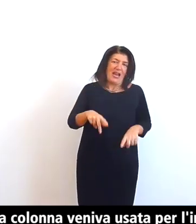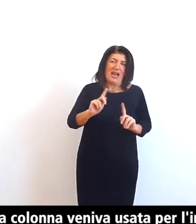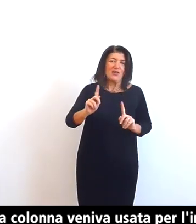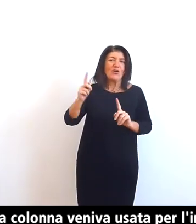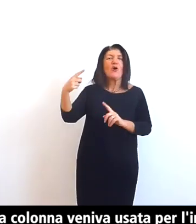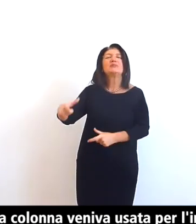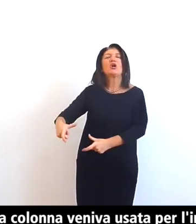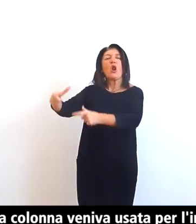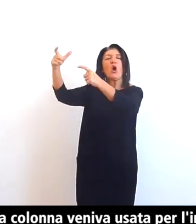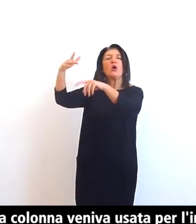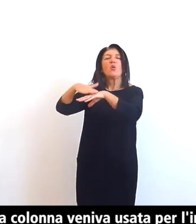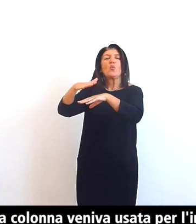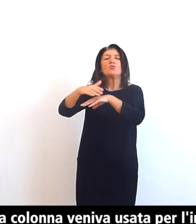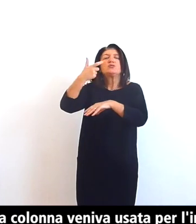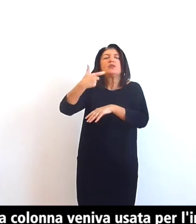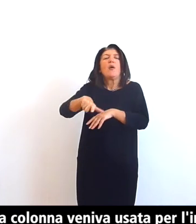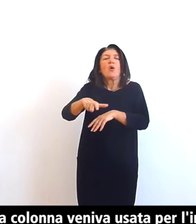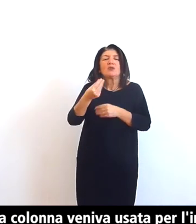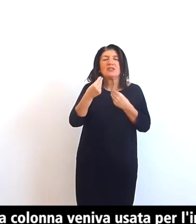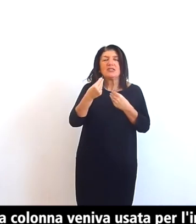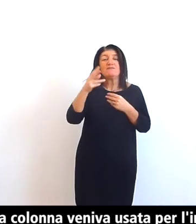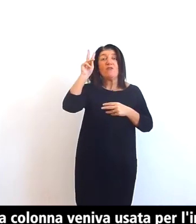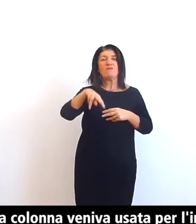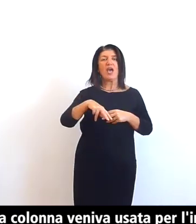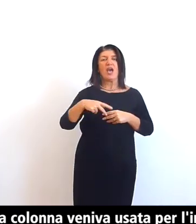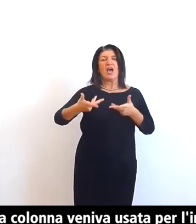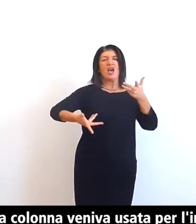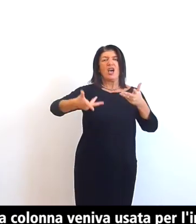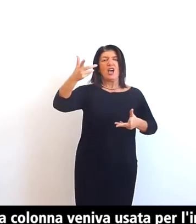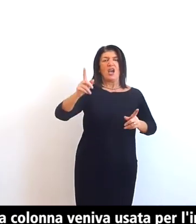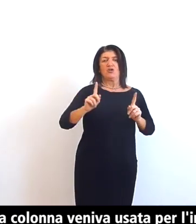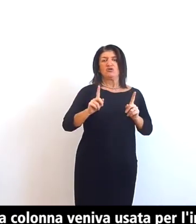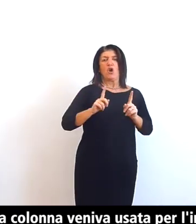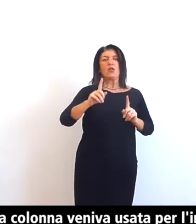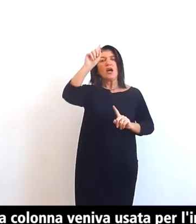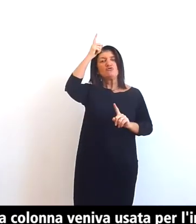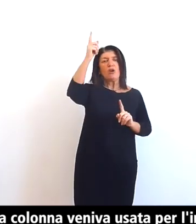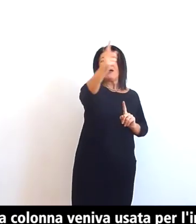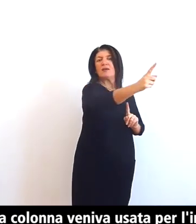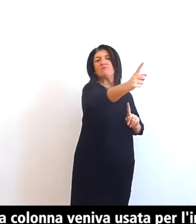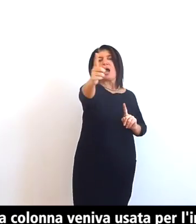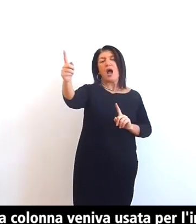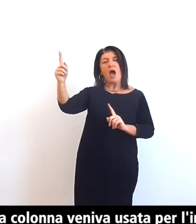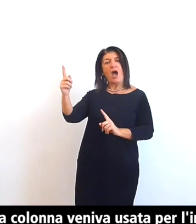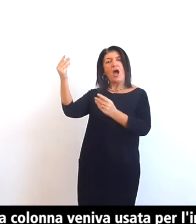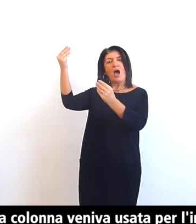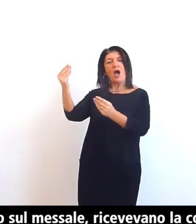germanici essi giuravano sul messale ricevevano la corona ferrea e poi abbracciavano